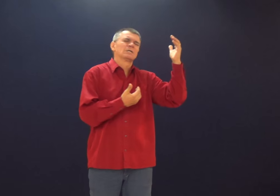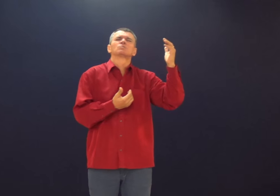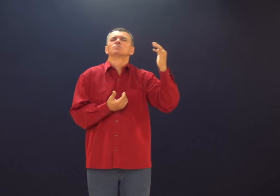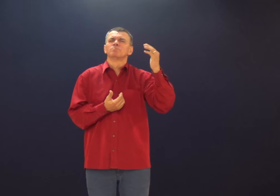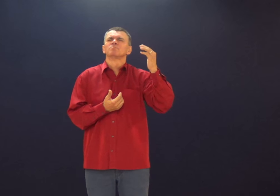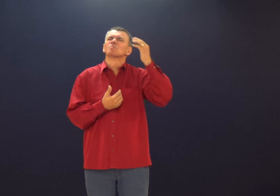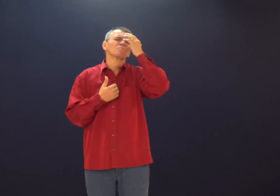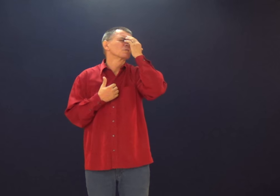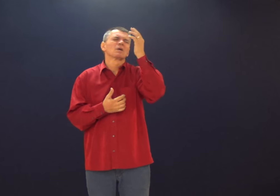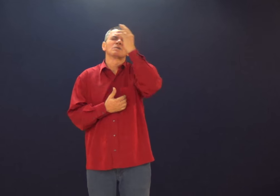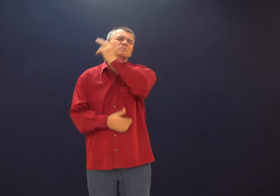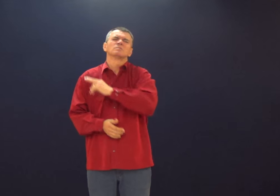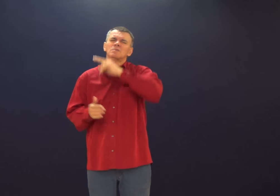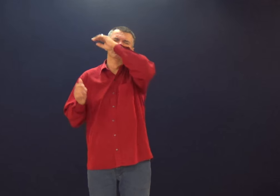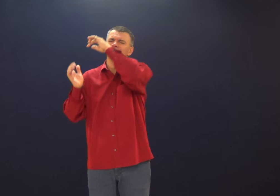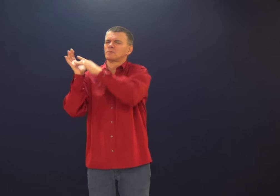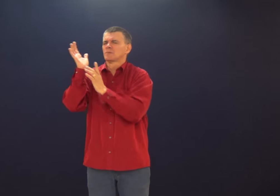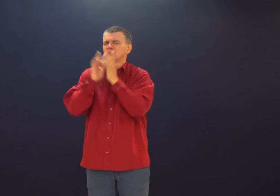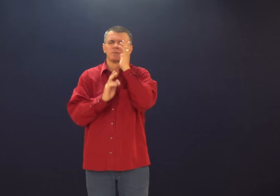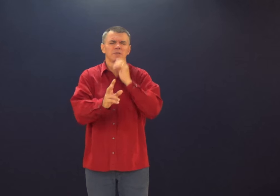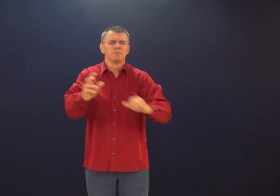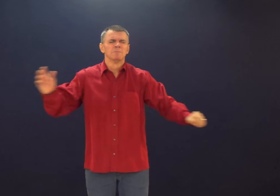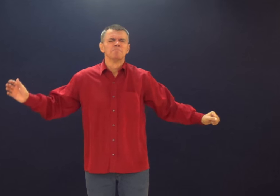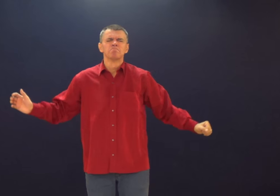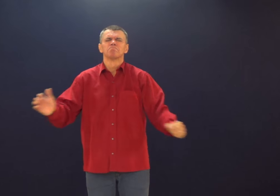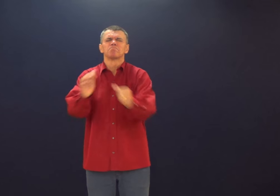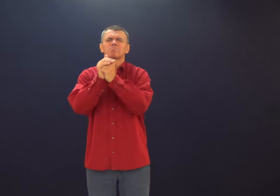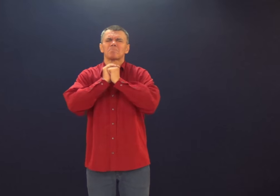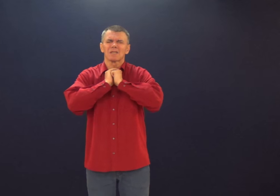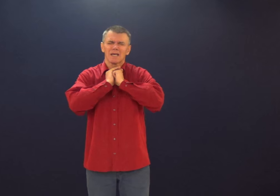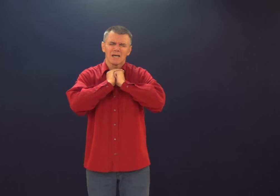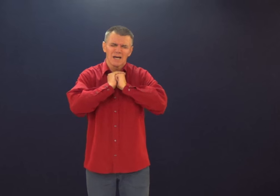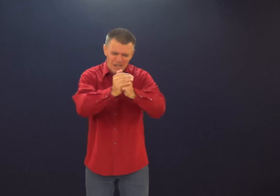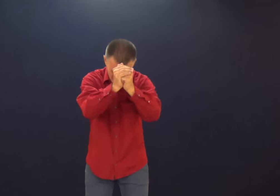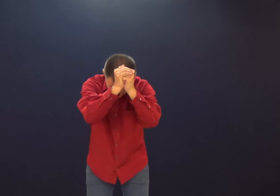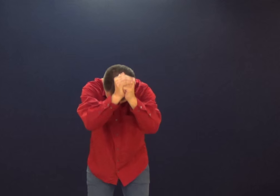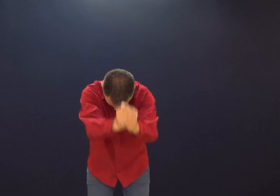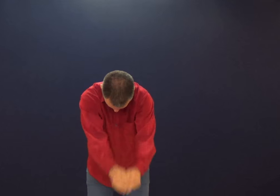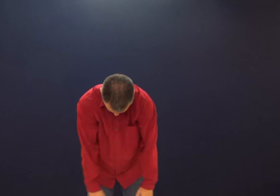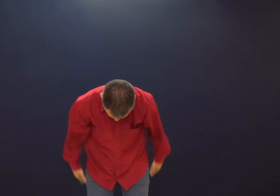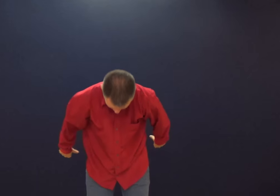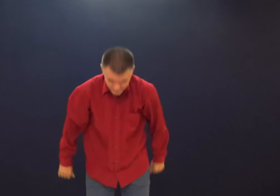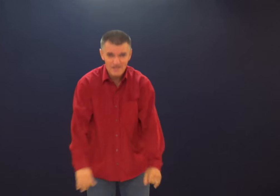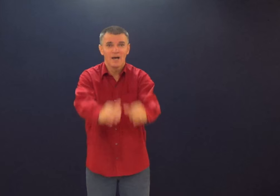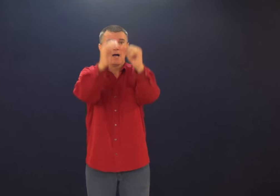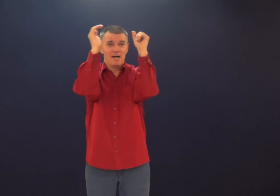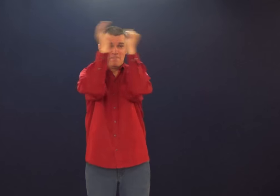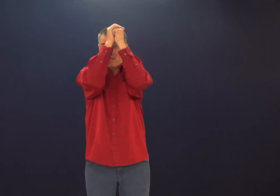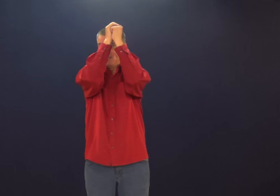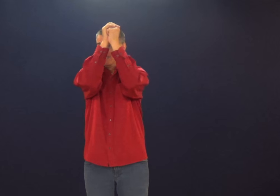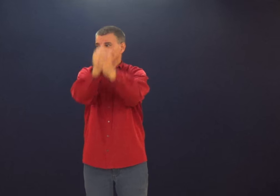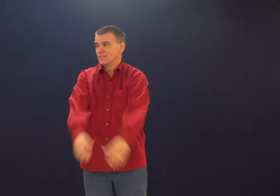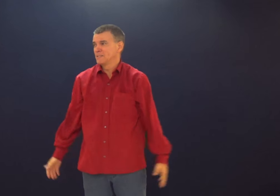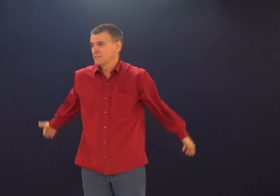Muito obrigado. Em nome de Jesus para sempre. Amém. Amém. Amém.